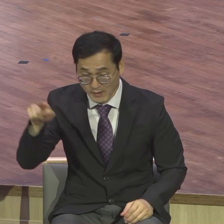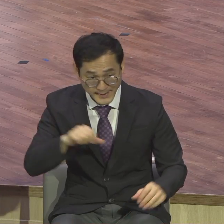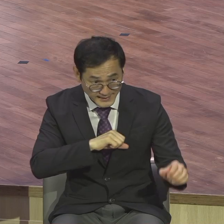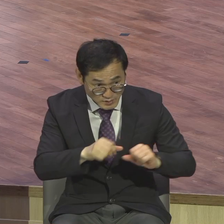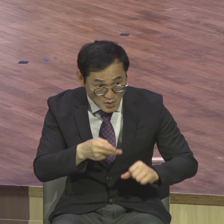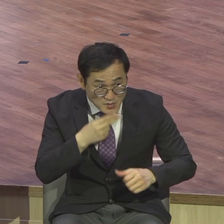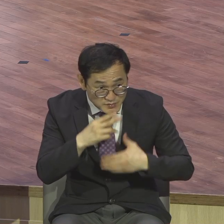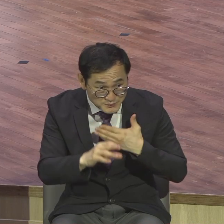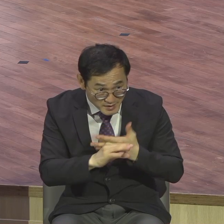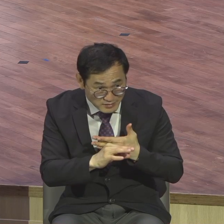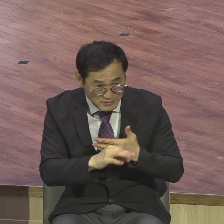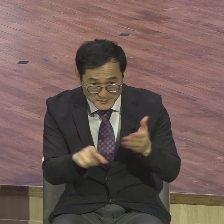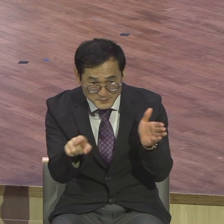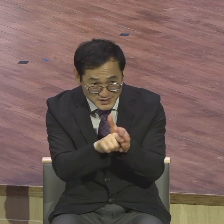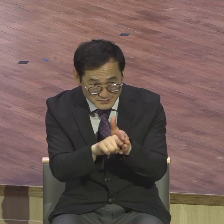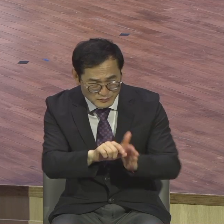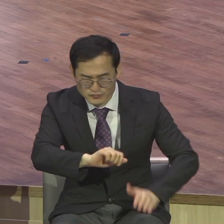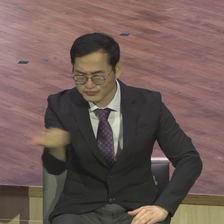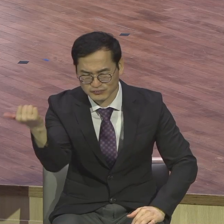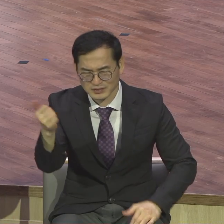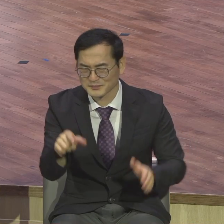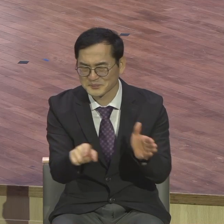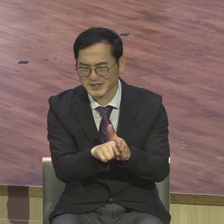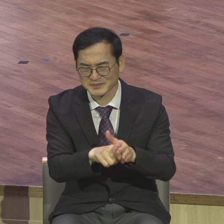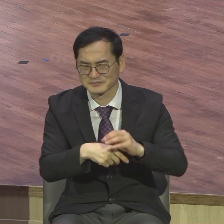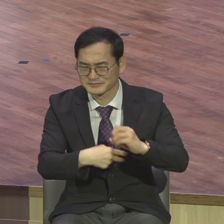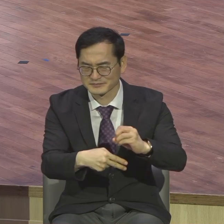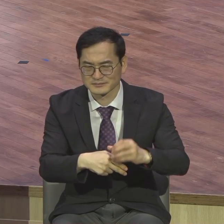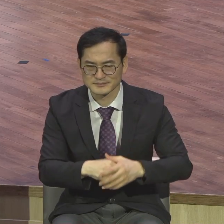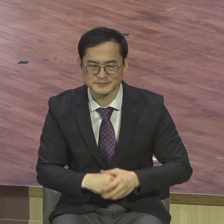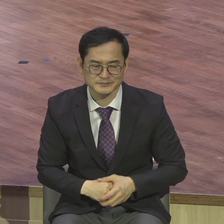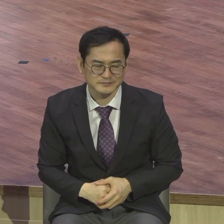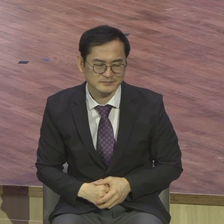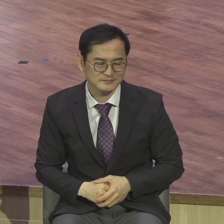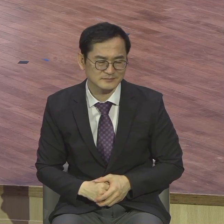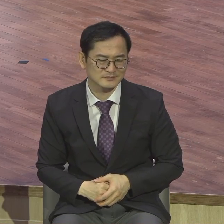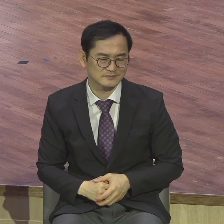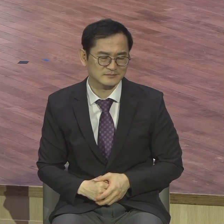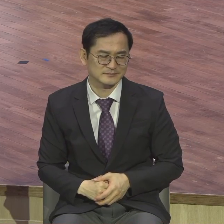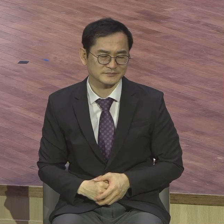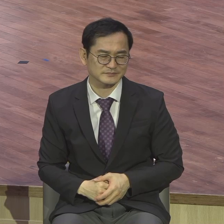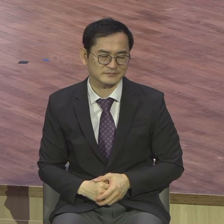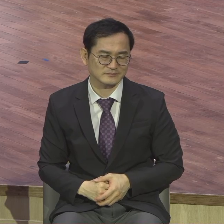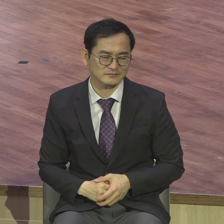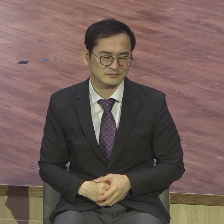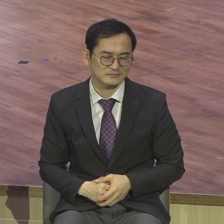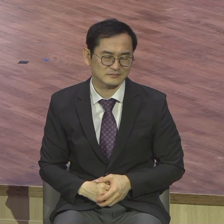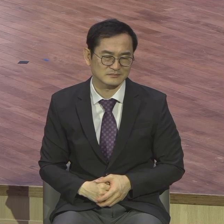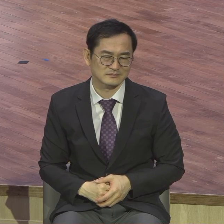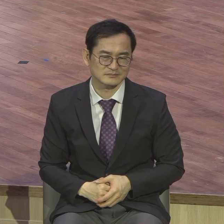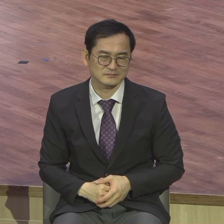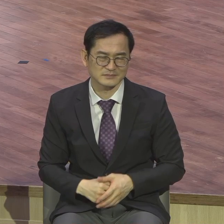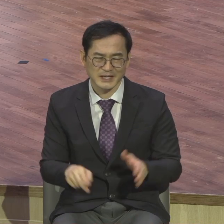믿음이다 경상동말의 디지 믿음이다 그렇죠 믿음 아니야 없는 거예요